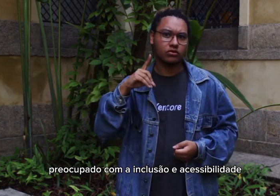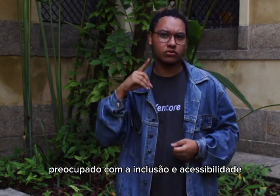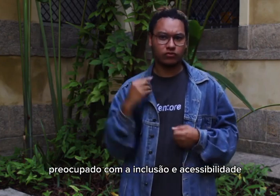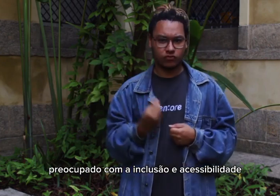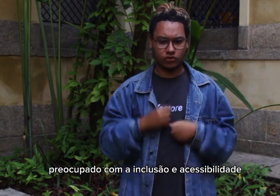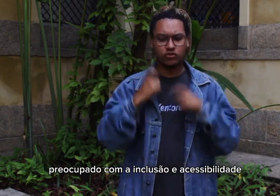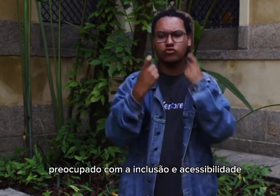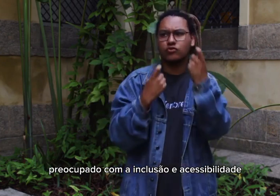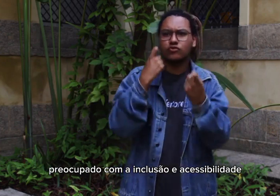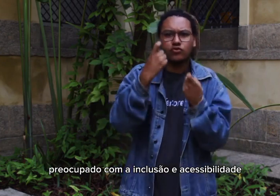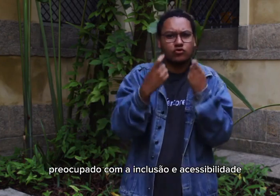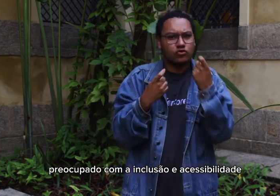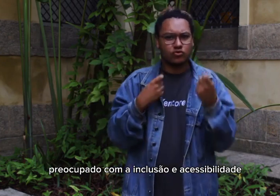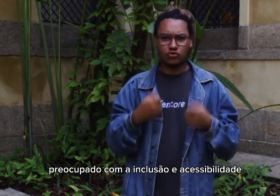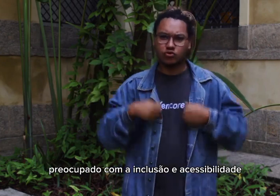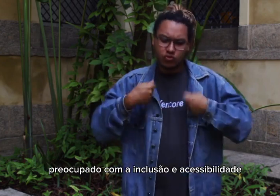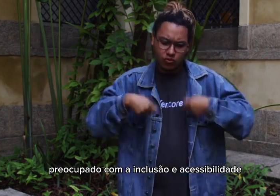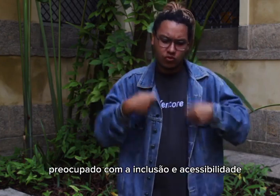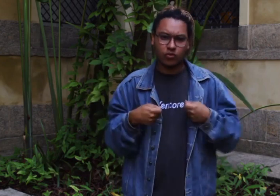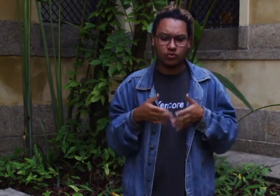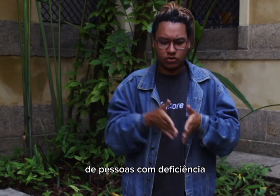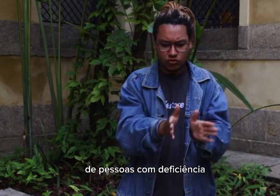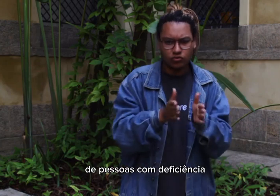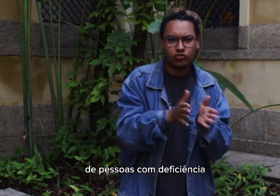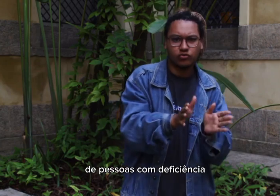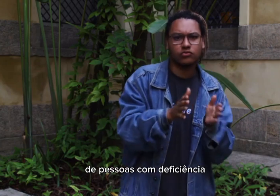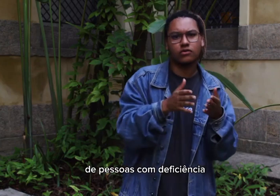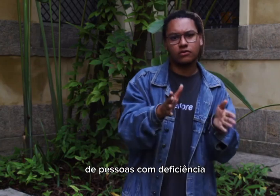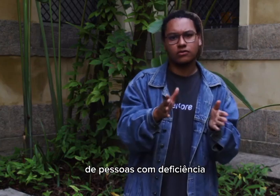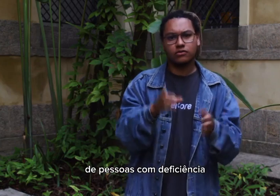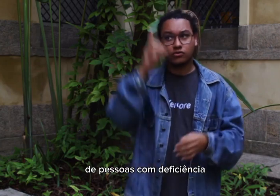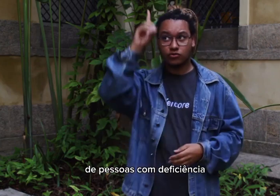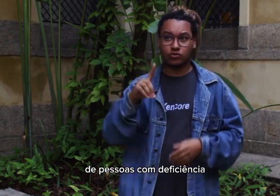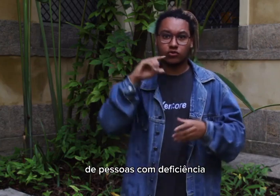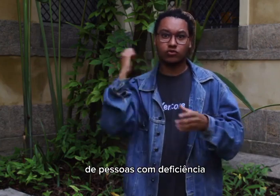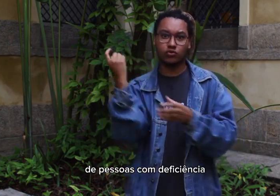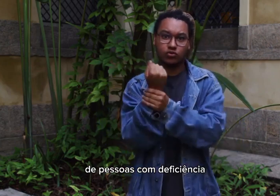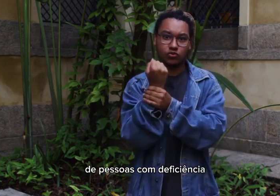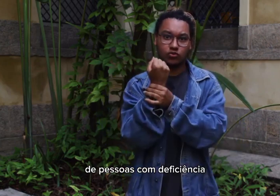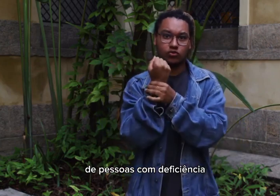acessibilidade de pessoas com deficiência não para de crescer.